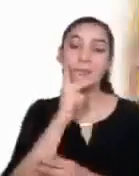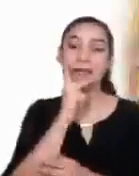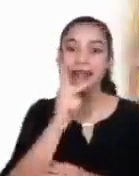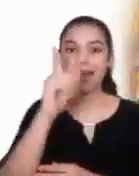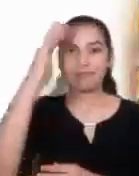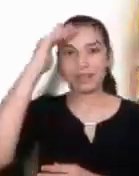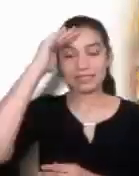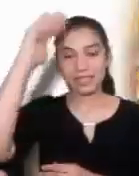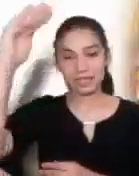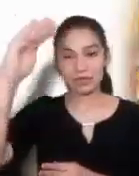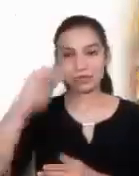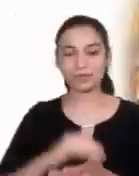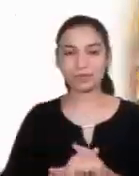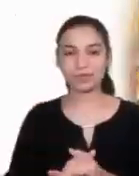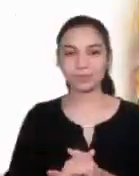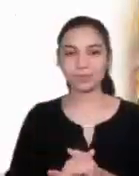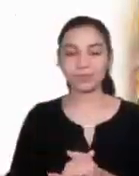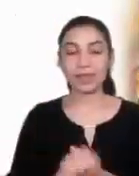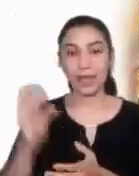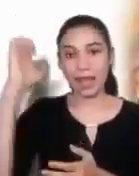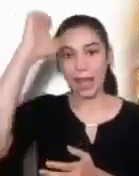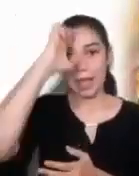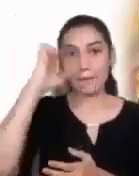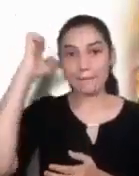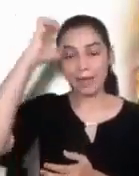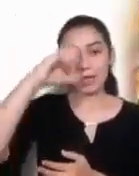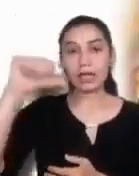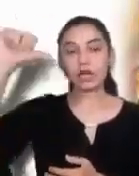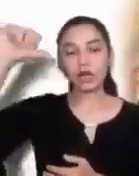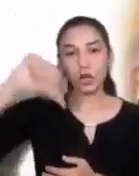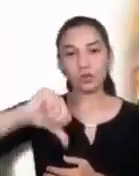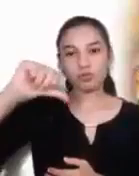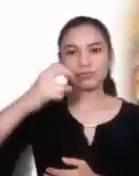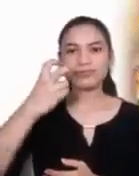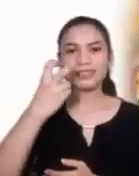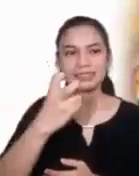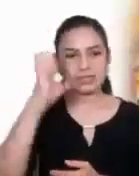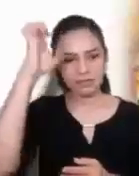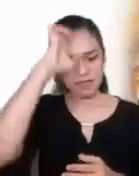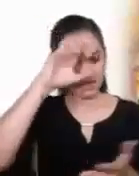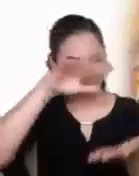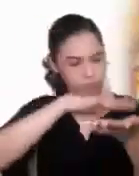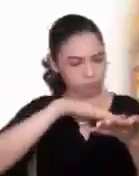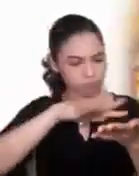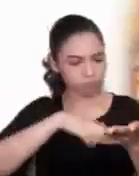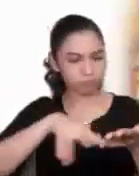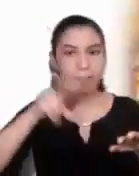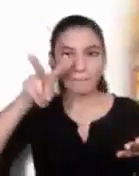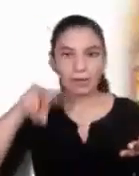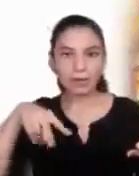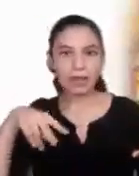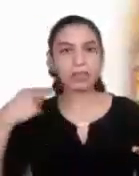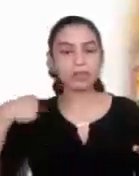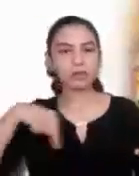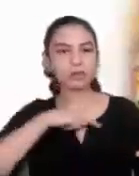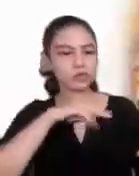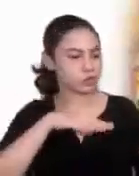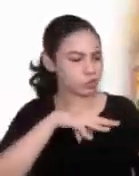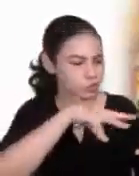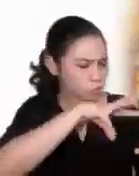Señor. El Evangelio de este día es uno de esos Evangelios a los que le buscamos